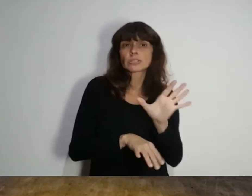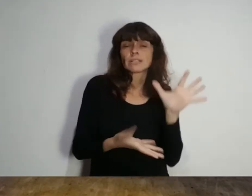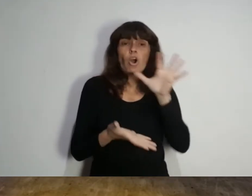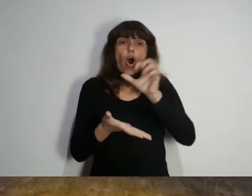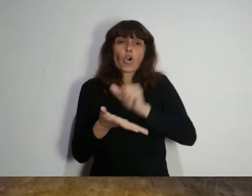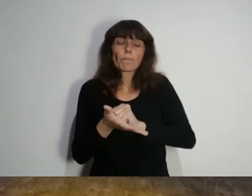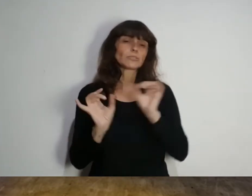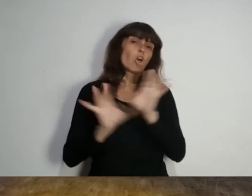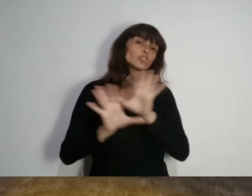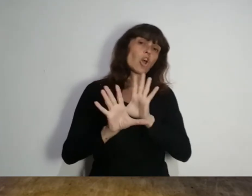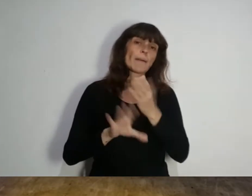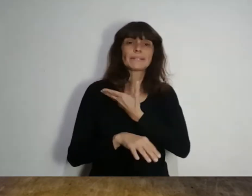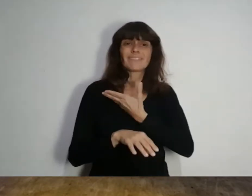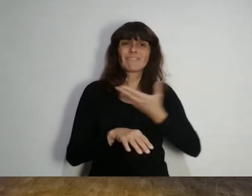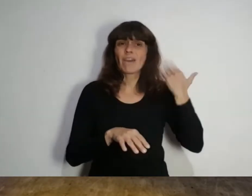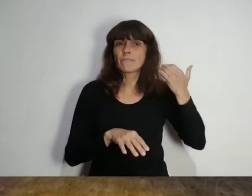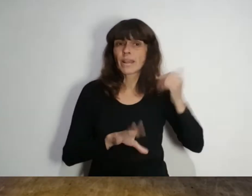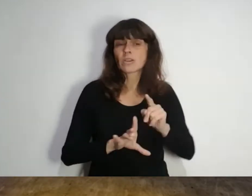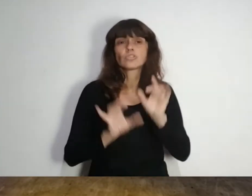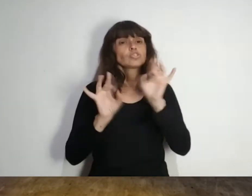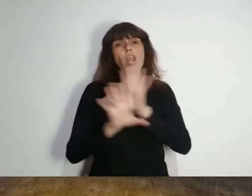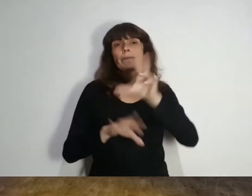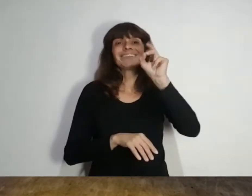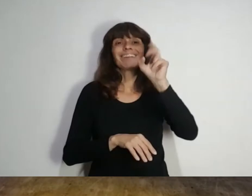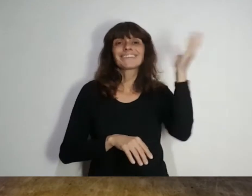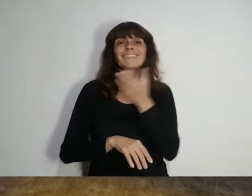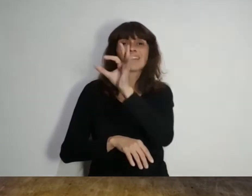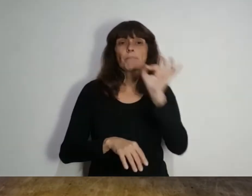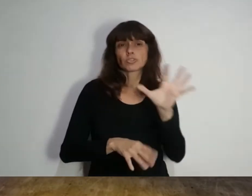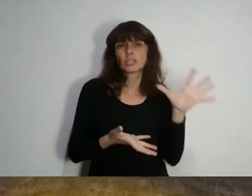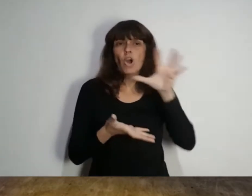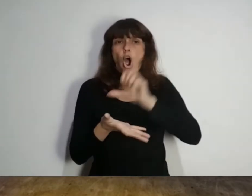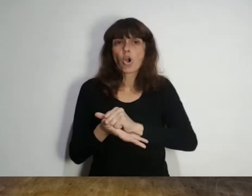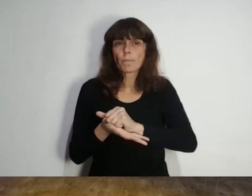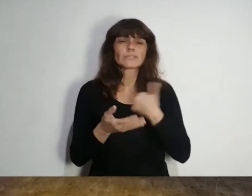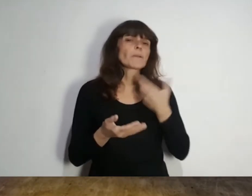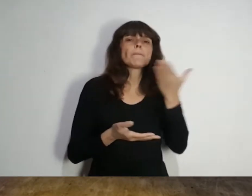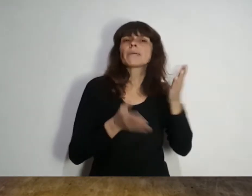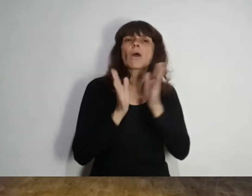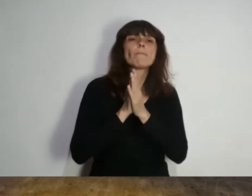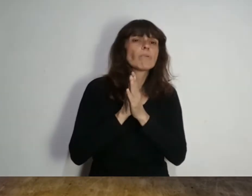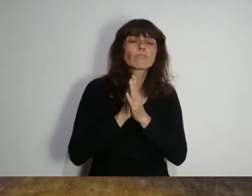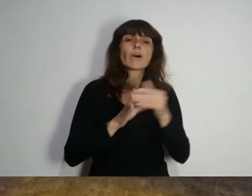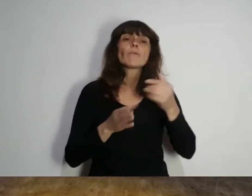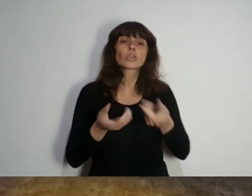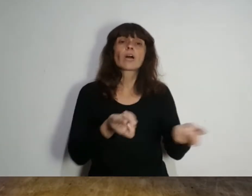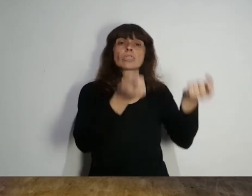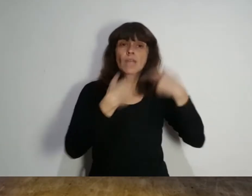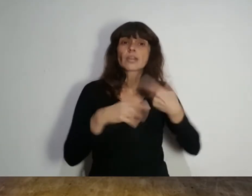ocupación, salvo en febrero, que no se llegó al 30%, por lo cual pedimos que restituyan el ATP